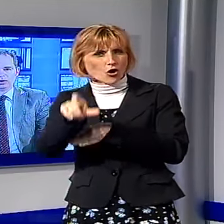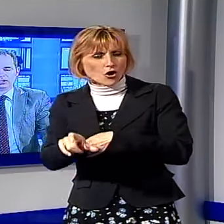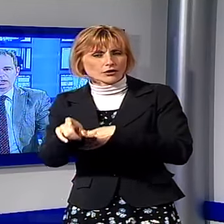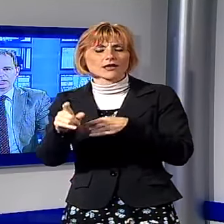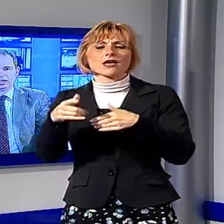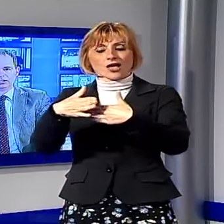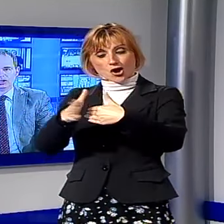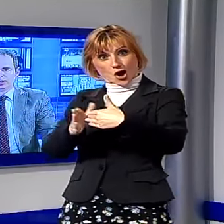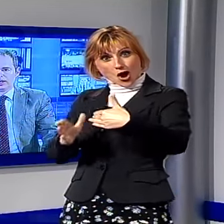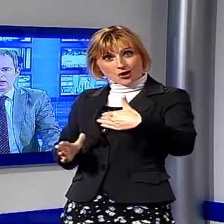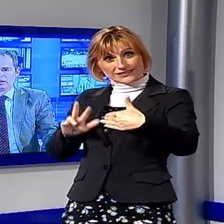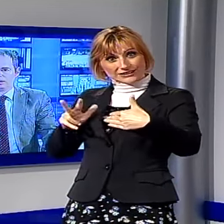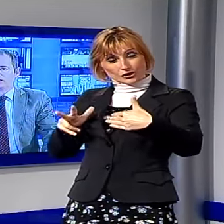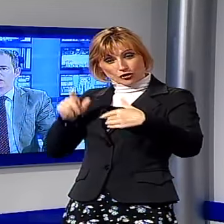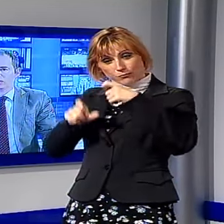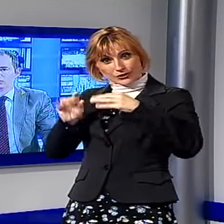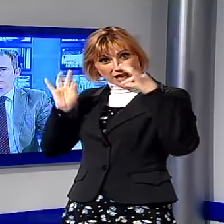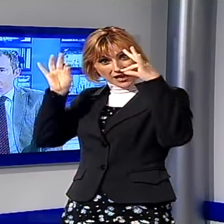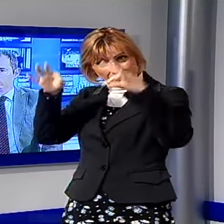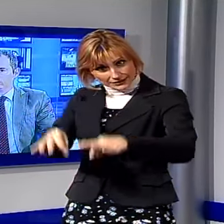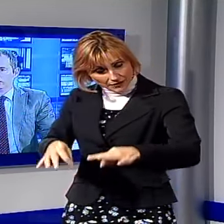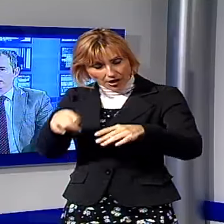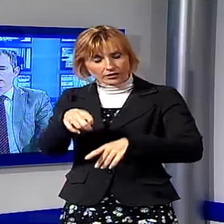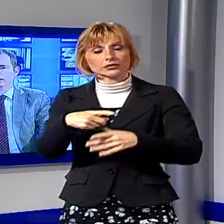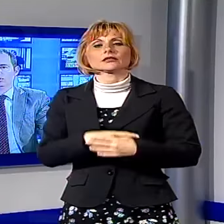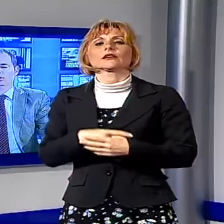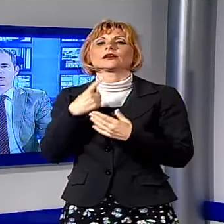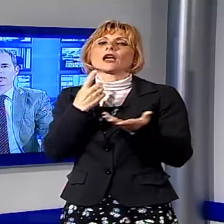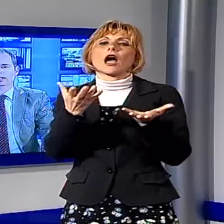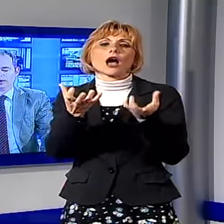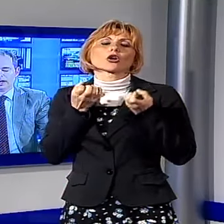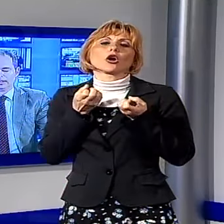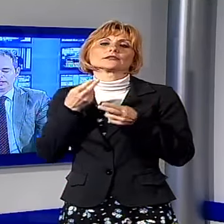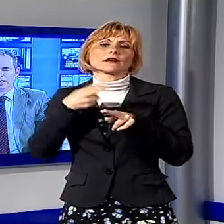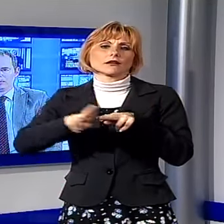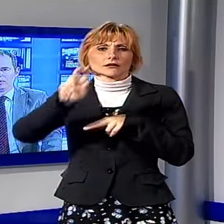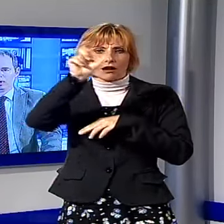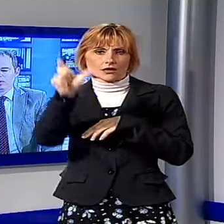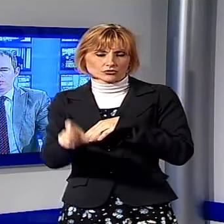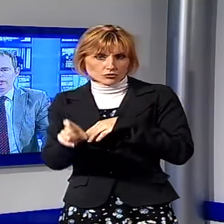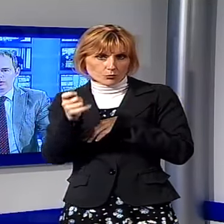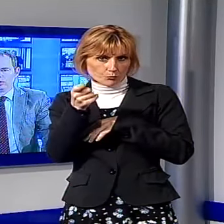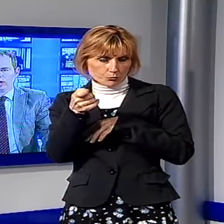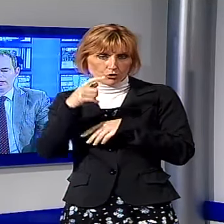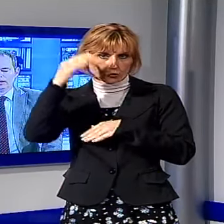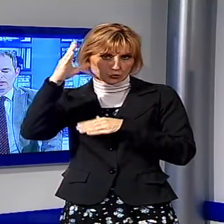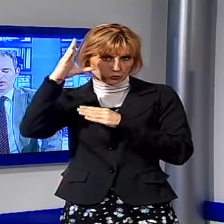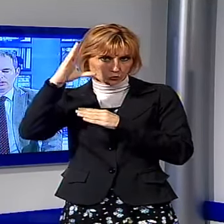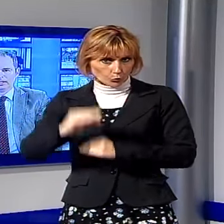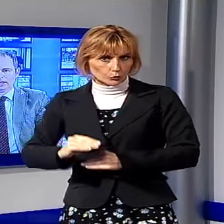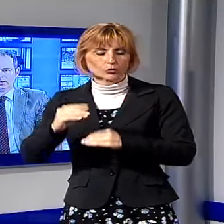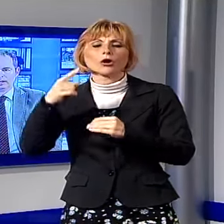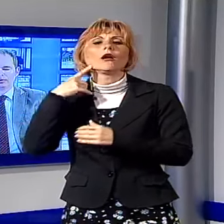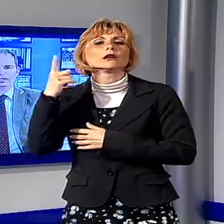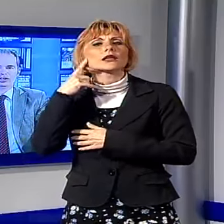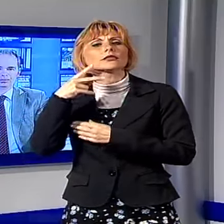sulle coste della Sicilia che sono stati accolti un po' su tutto il territorio nazionale. Sentiamo come sono andate le cose